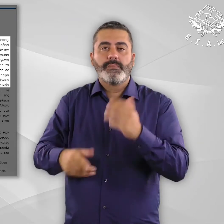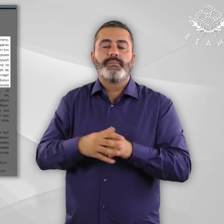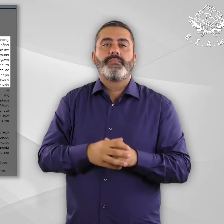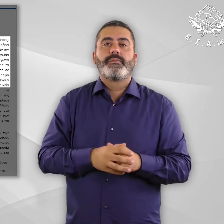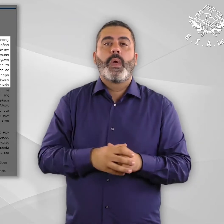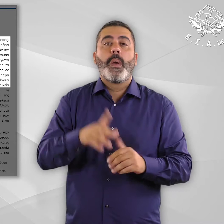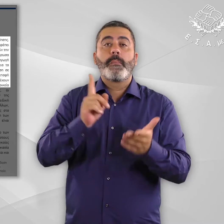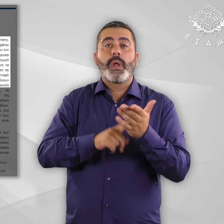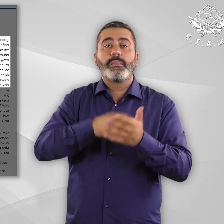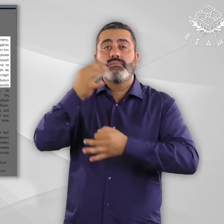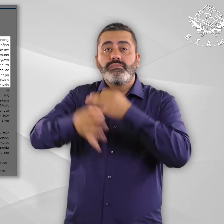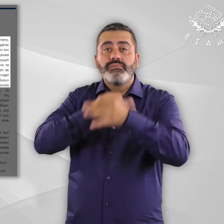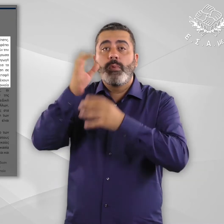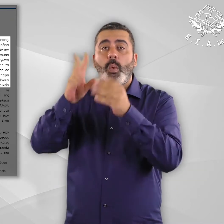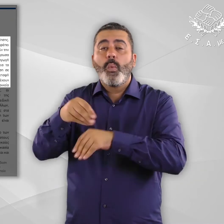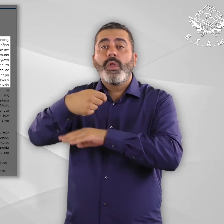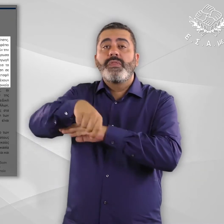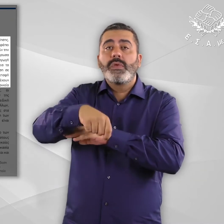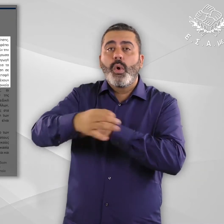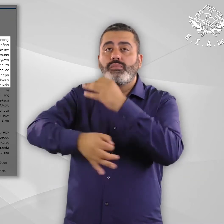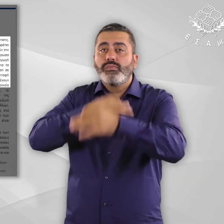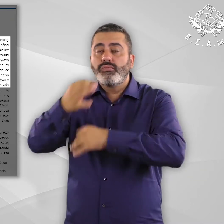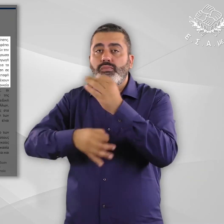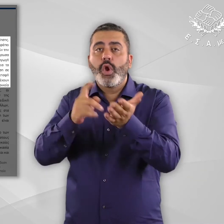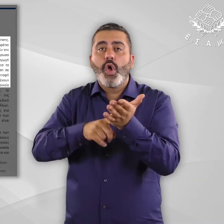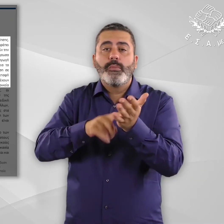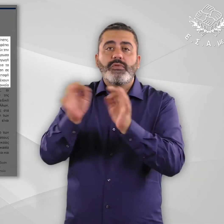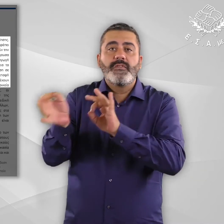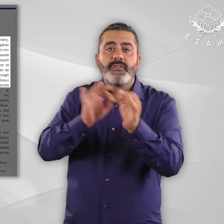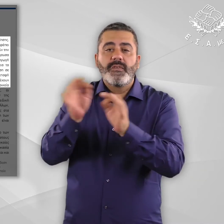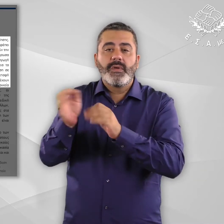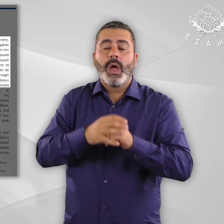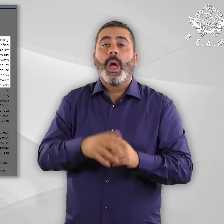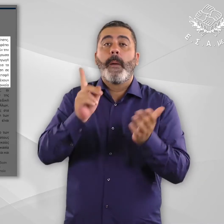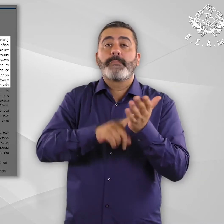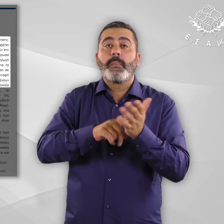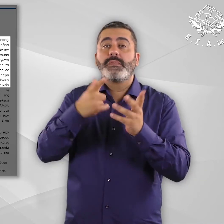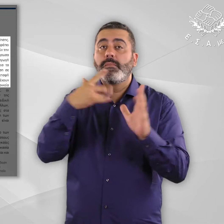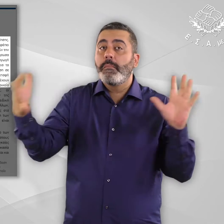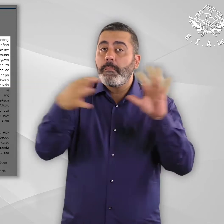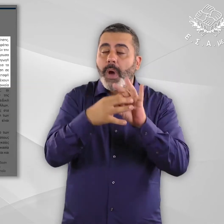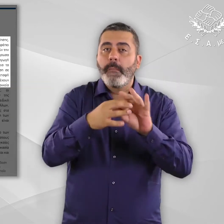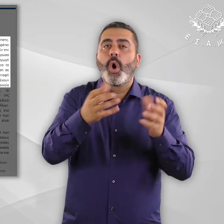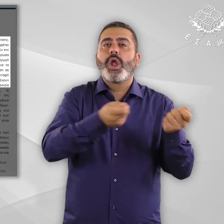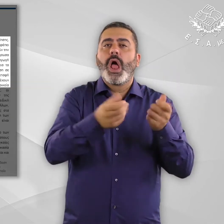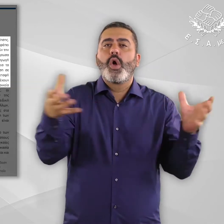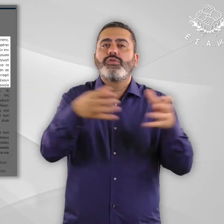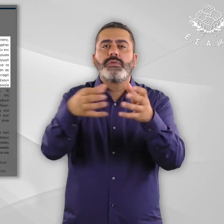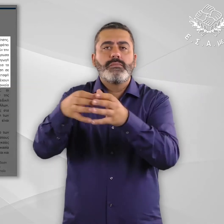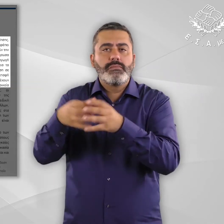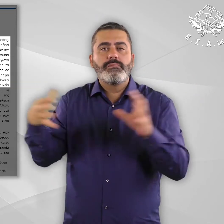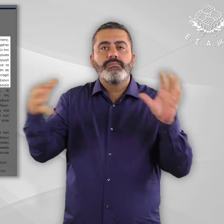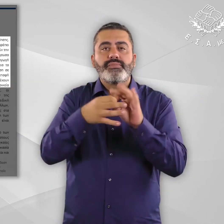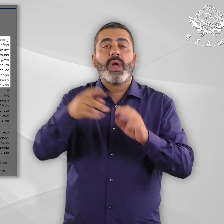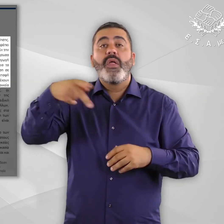έχουν πρόσβαση σε καθοδήγηση και νομική συμβουλή ή συνδρομή, να διατηρούν επαφή με φορείς και οργανώσεις της κοινωνίας των πολιτών και να